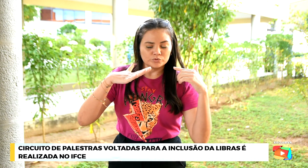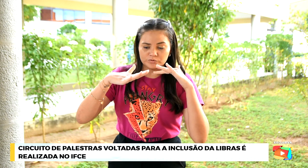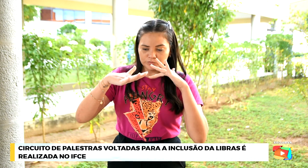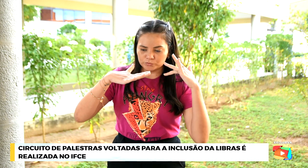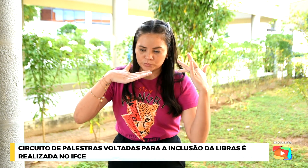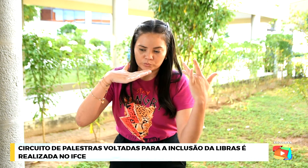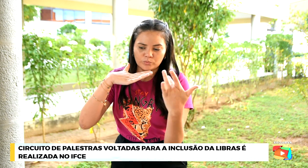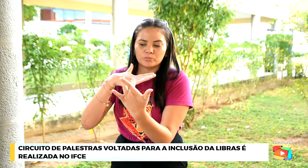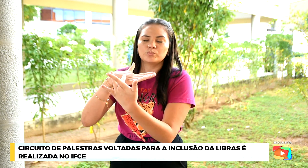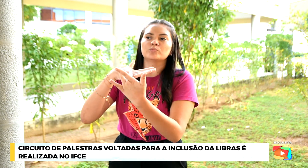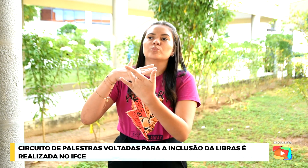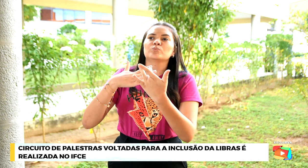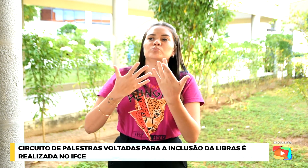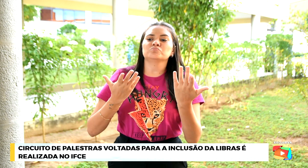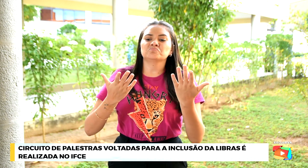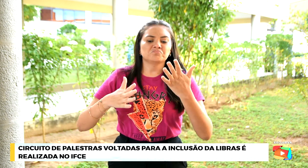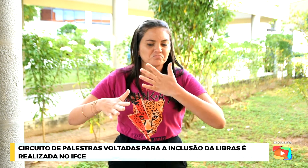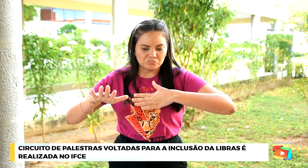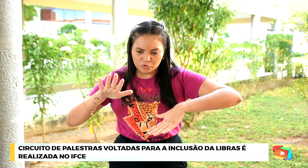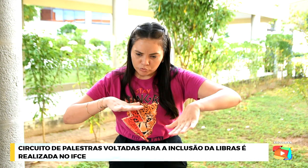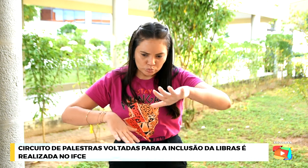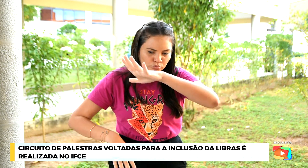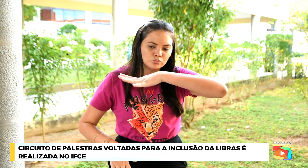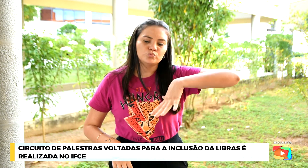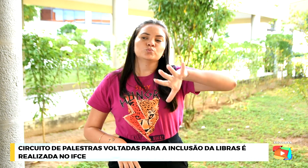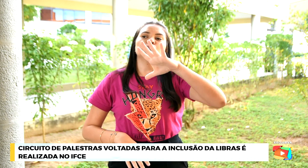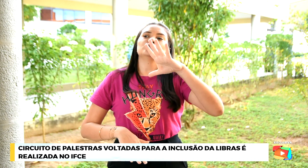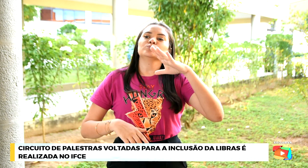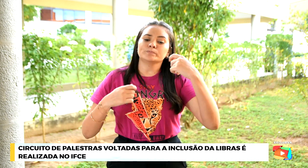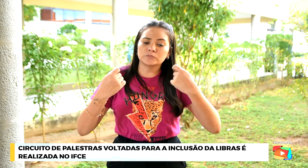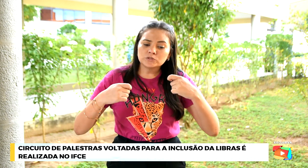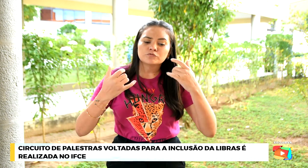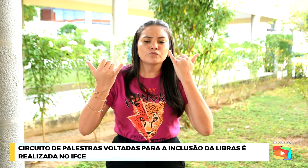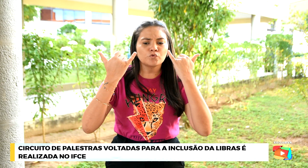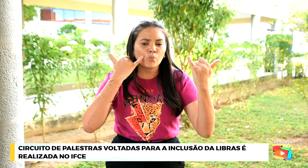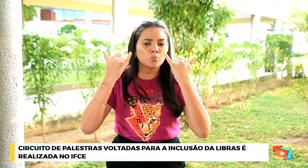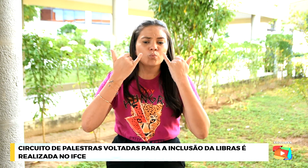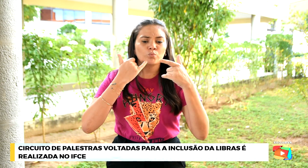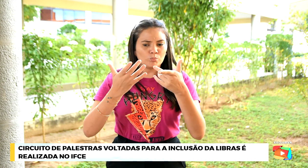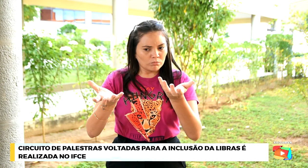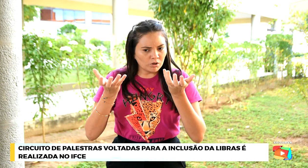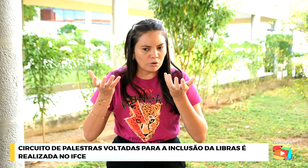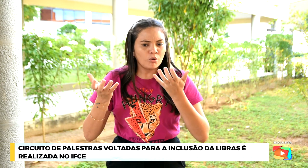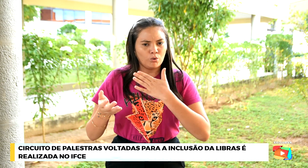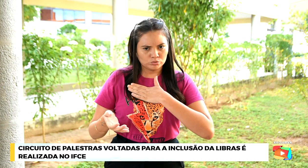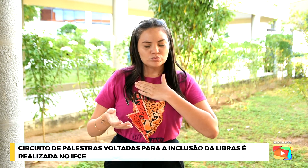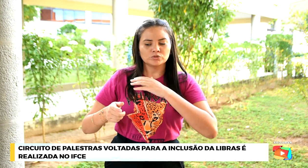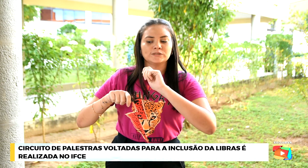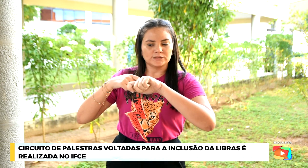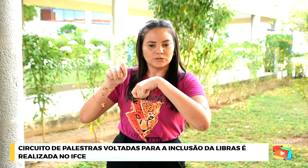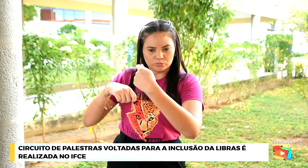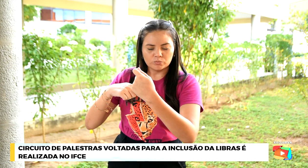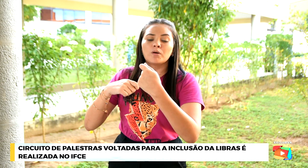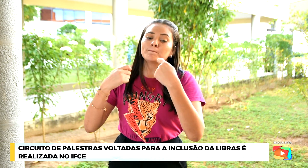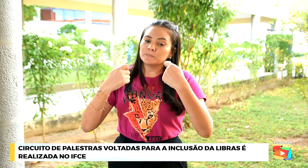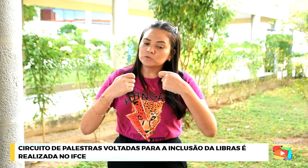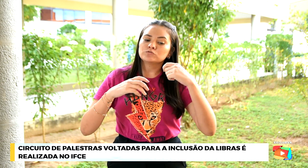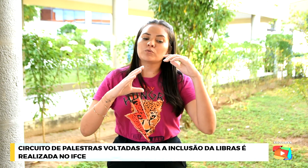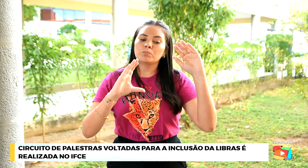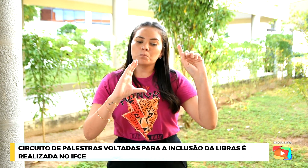pode aprender por meio das redes sociais. gente faz essa divulgação e as pessoas, claro, que se interessam